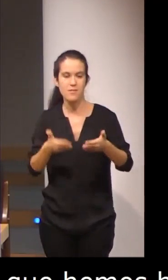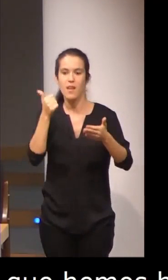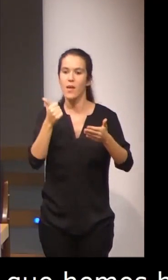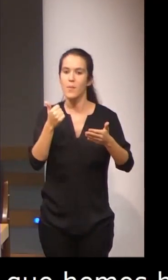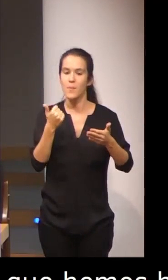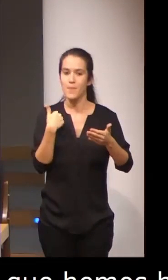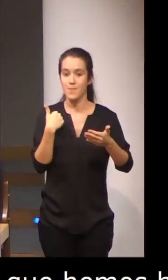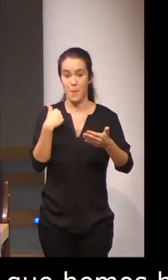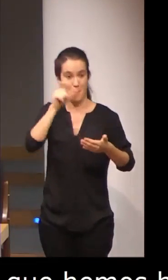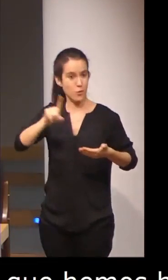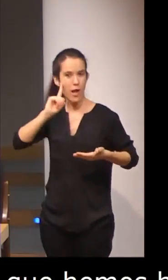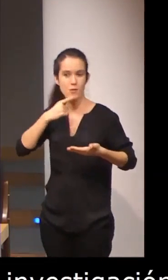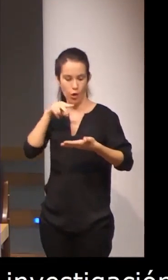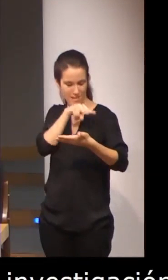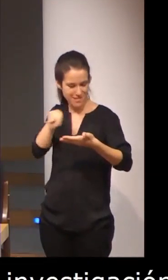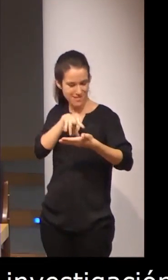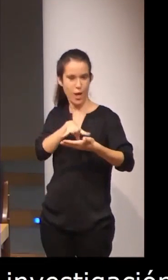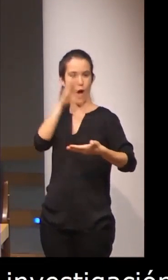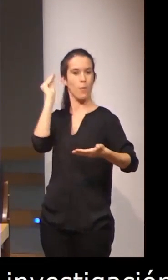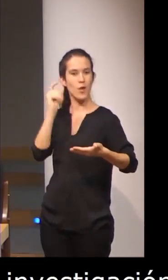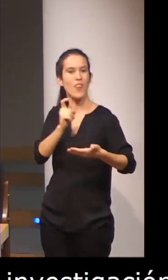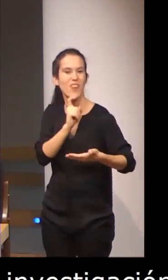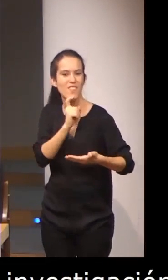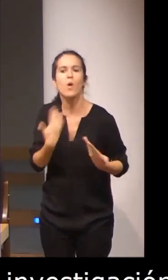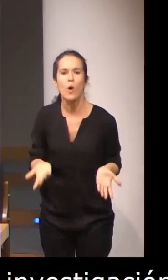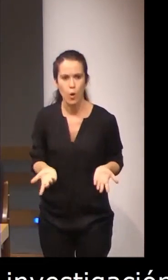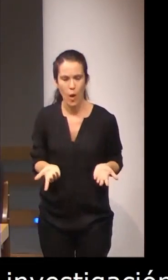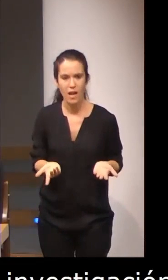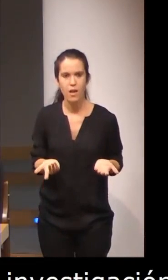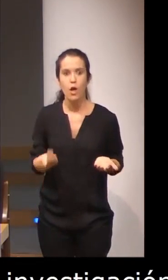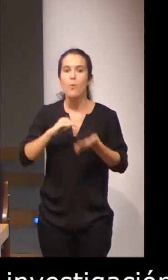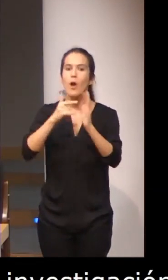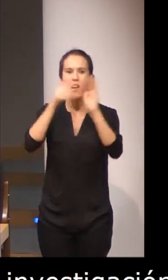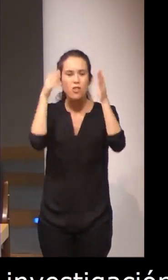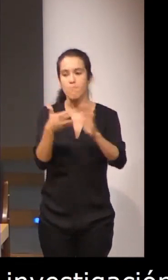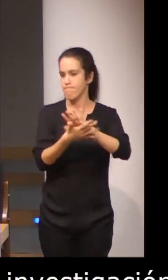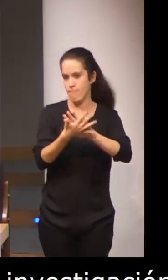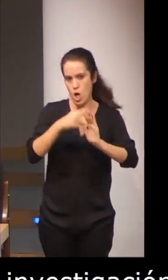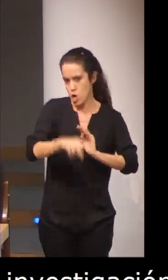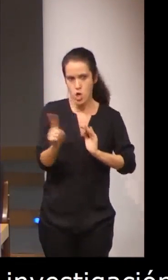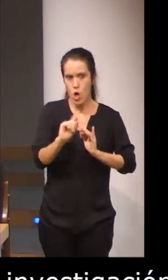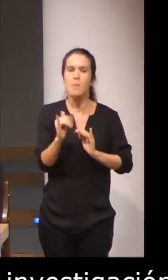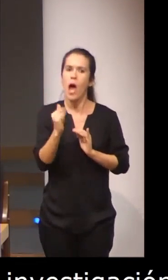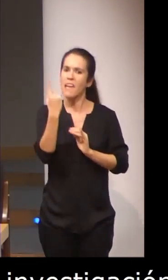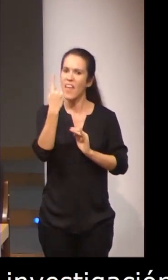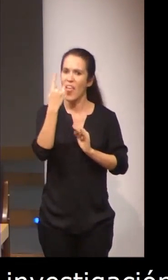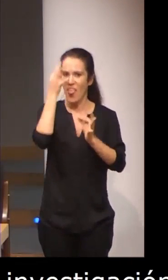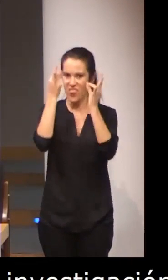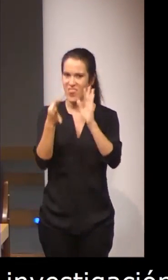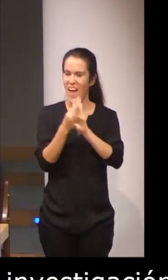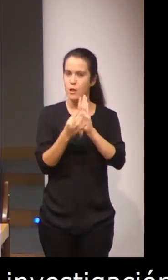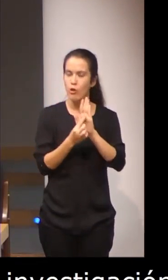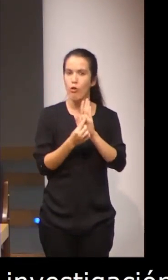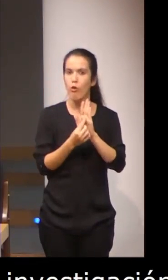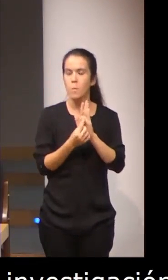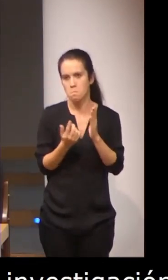comprensión lectora de las personas sordas. En este caso no era un proyecto centrado en lengua de signos, pero sí que había un dato que, bueno, también